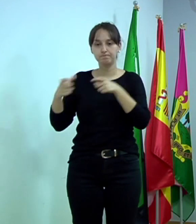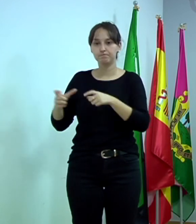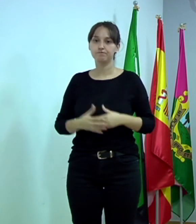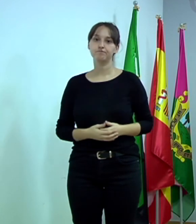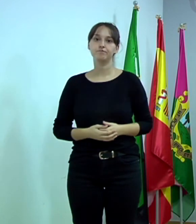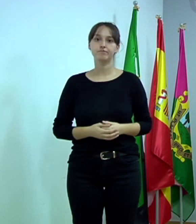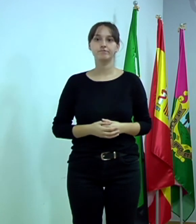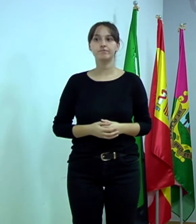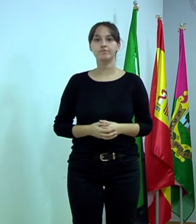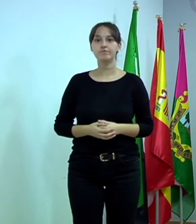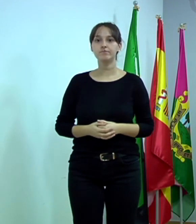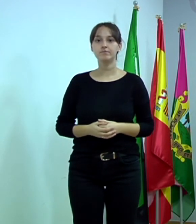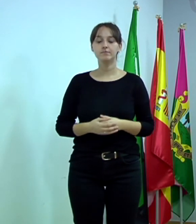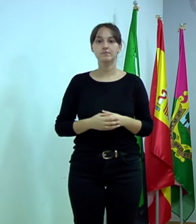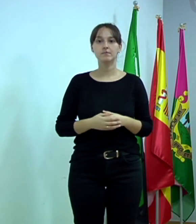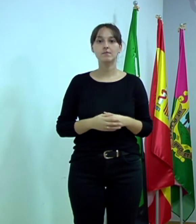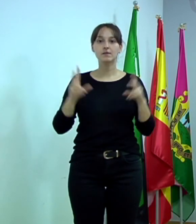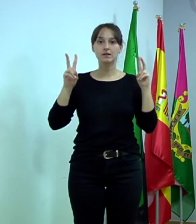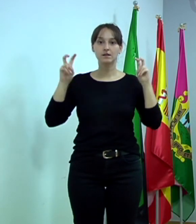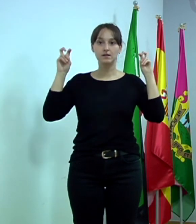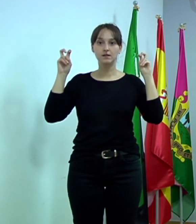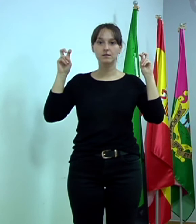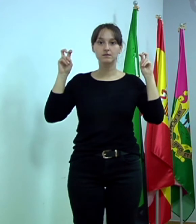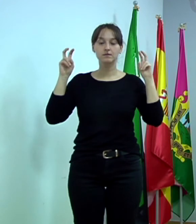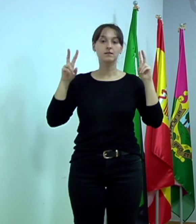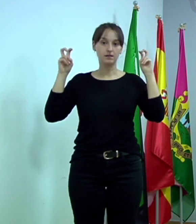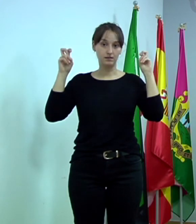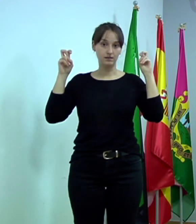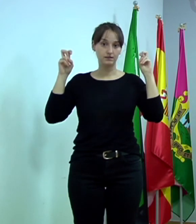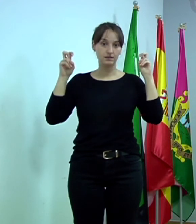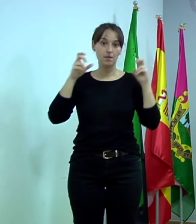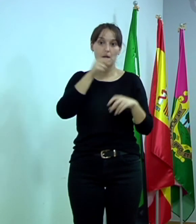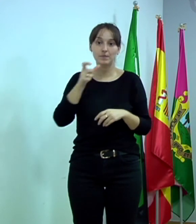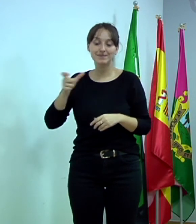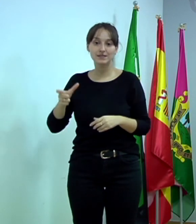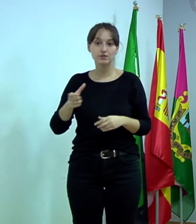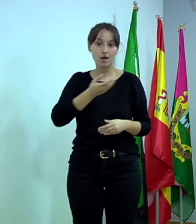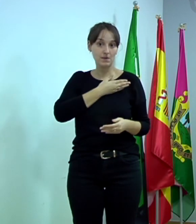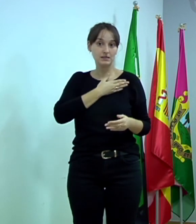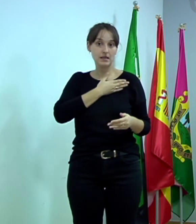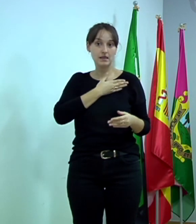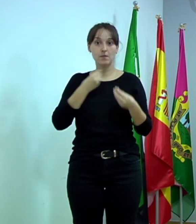¿vale? Y respecto a lo que tú me has dicho, esa formación la puede realizar